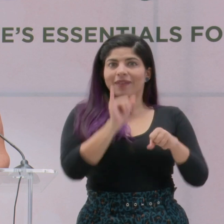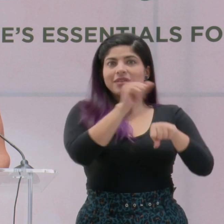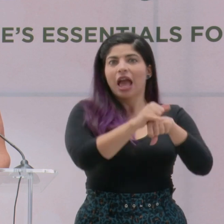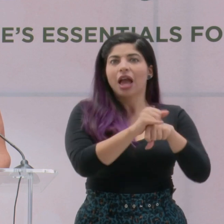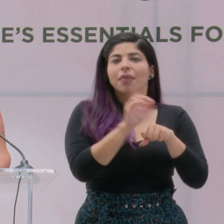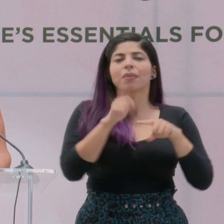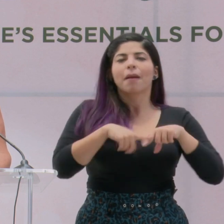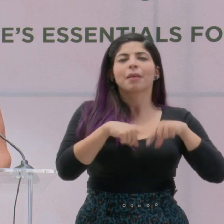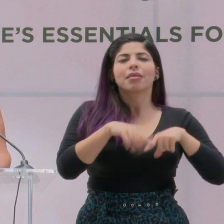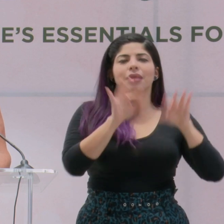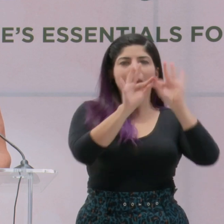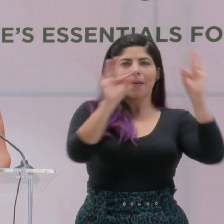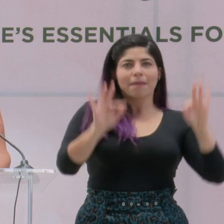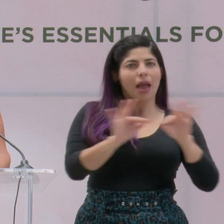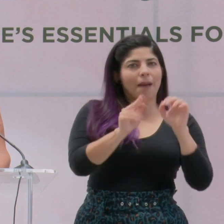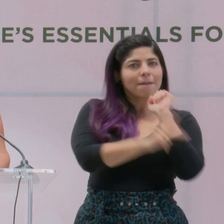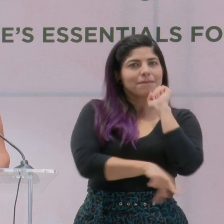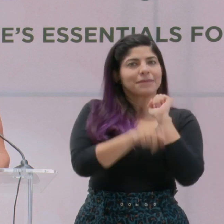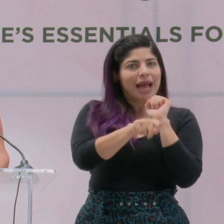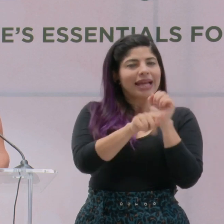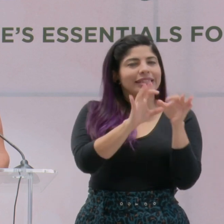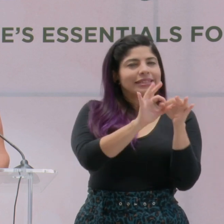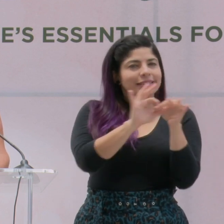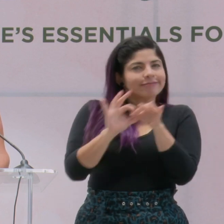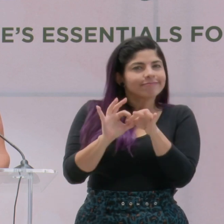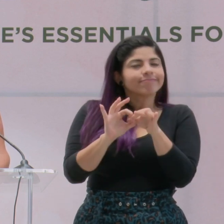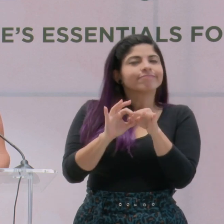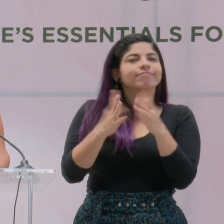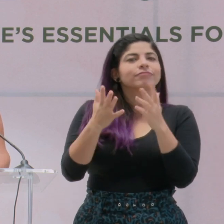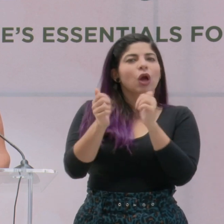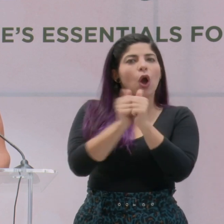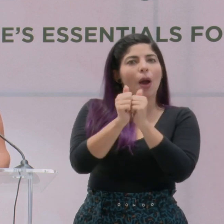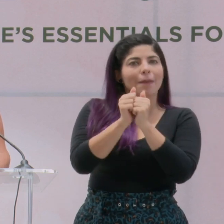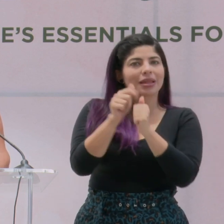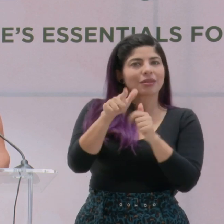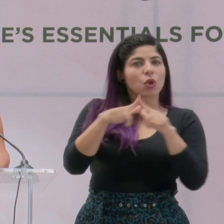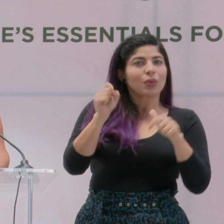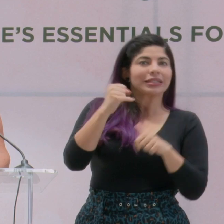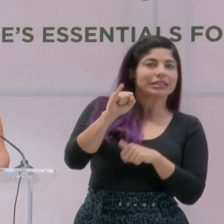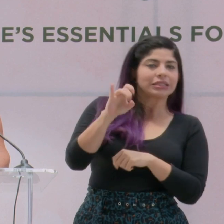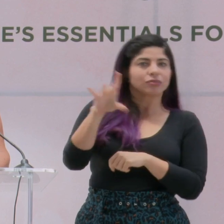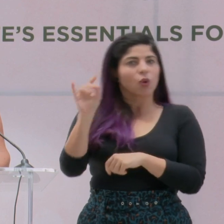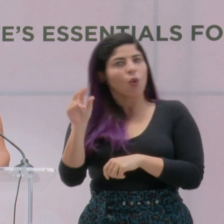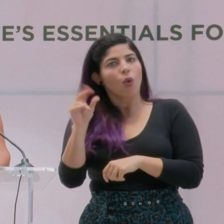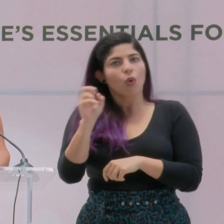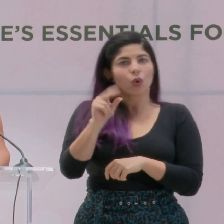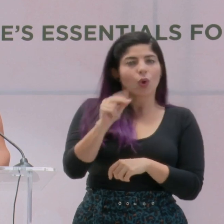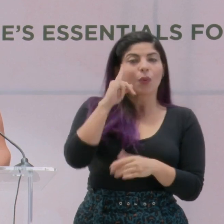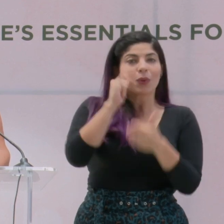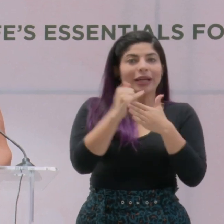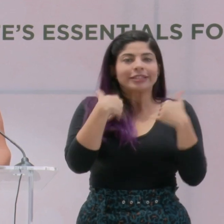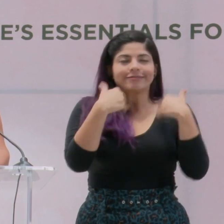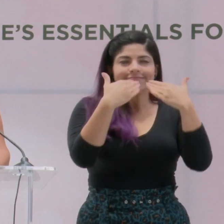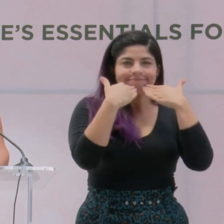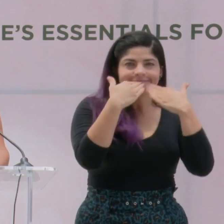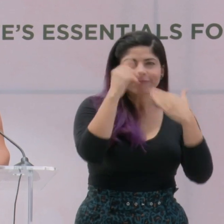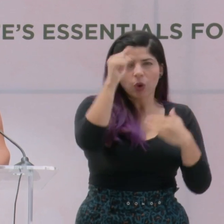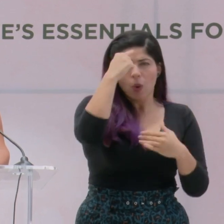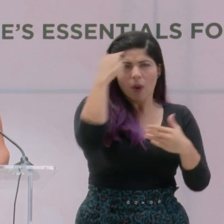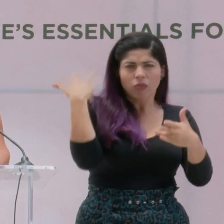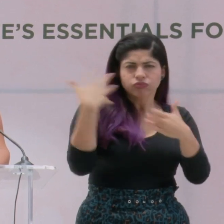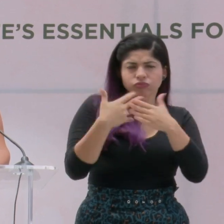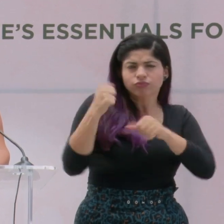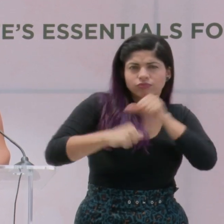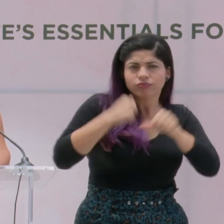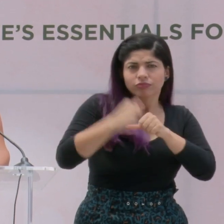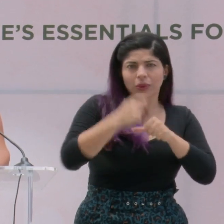imagen del país está estrechamente relacionada con la competitividad del destino. Por ello agradezco al gobierno todos los esfuerzos realizados